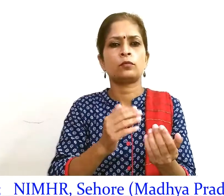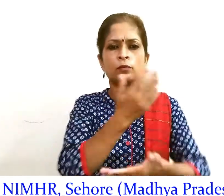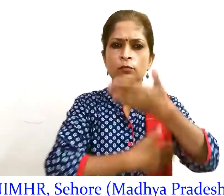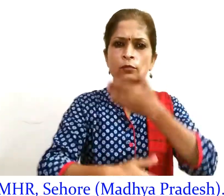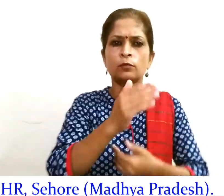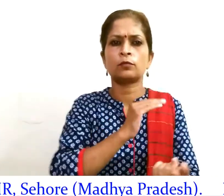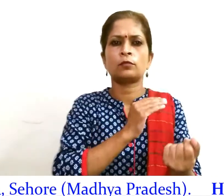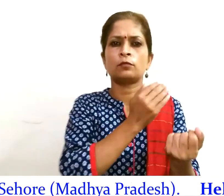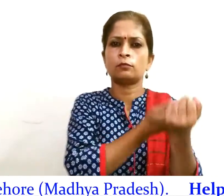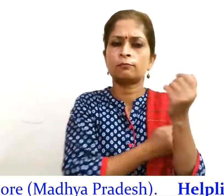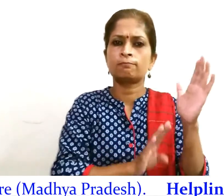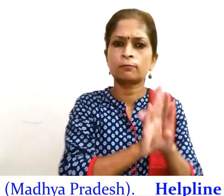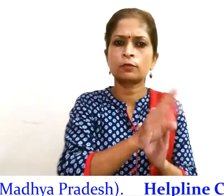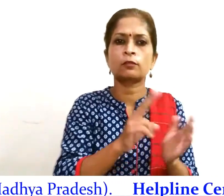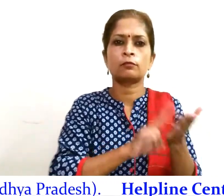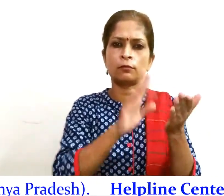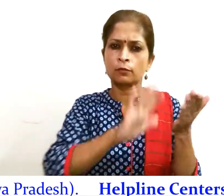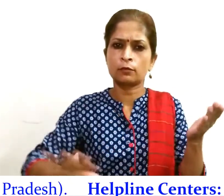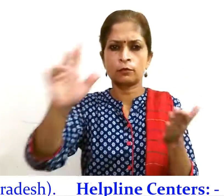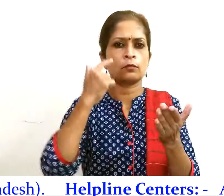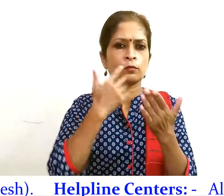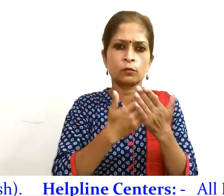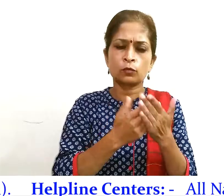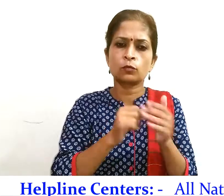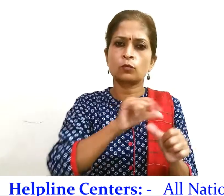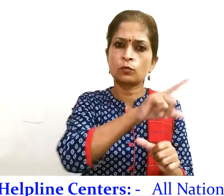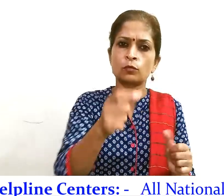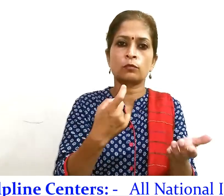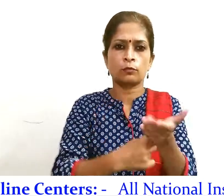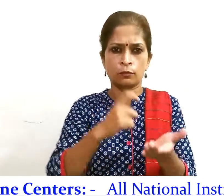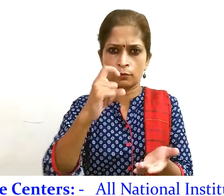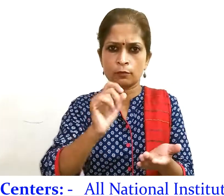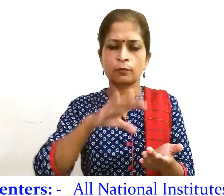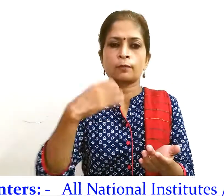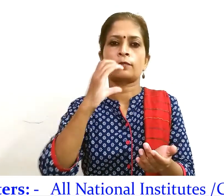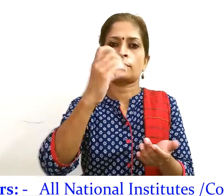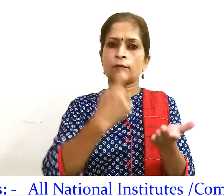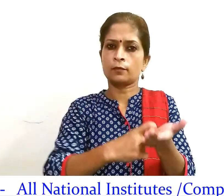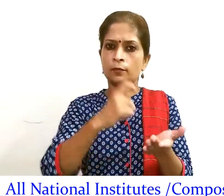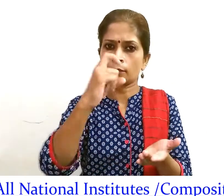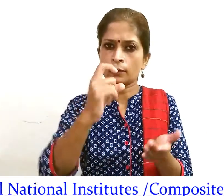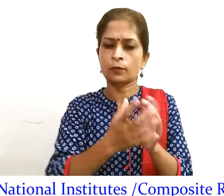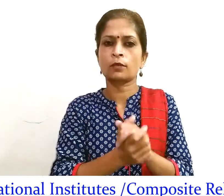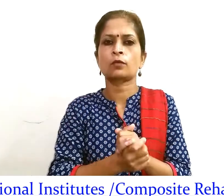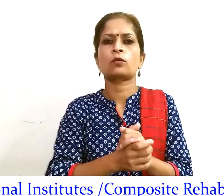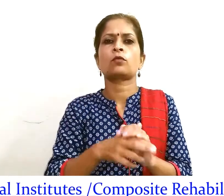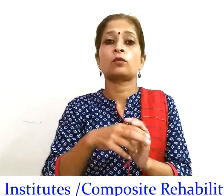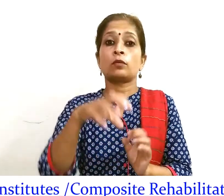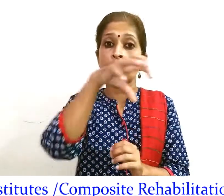समस्त राष्ट्रिय संस्थान संयुक्त पुनरवास केंद्र क्षेत्रिय केंद्र वर्तमान समय में 25